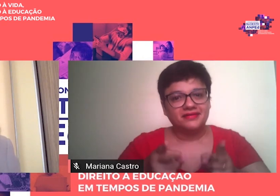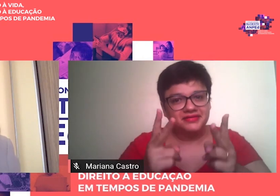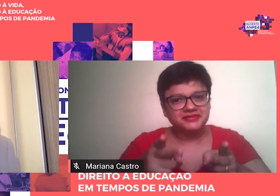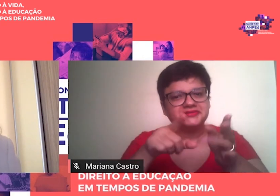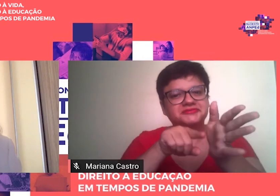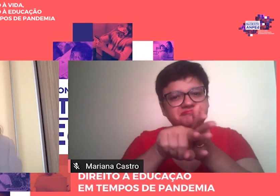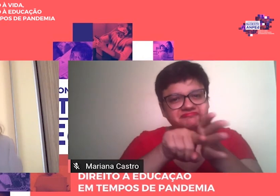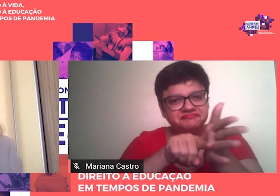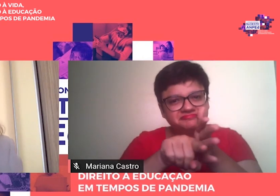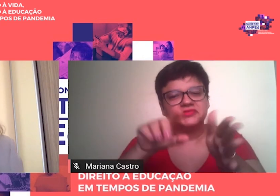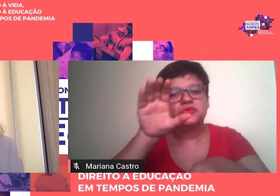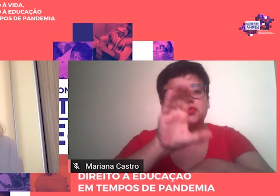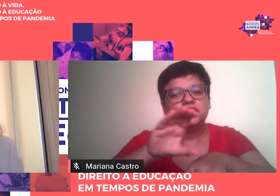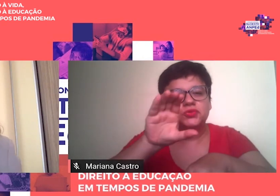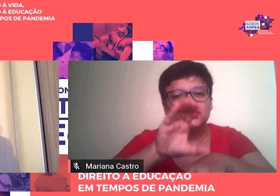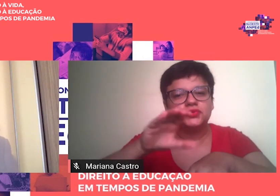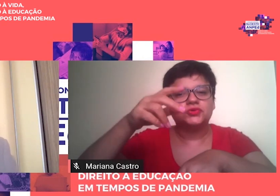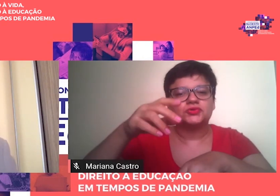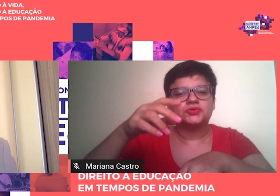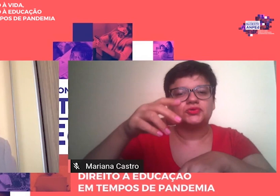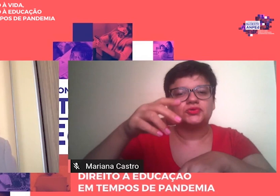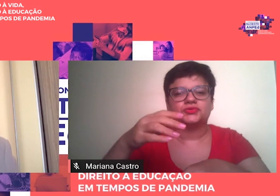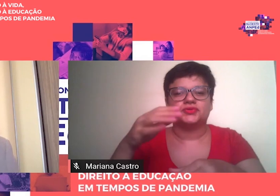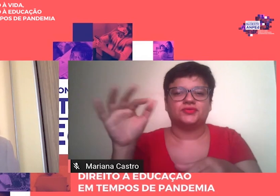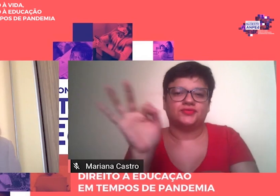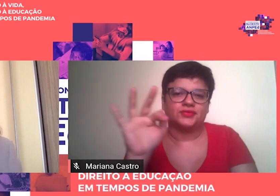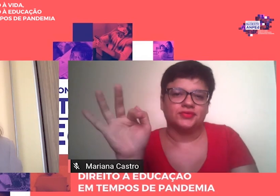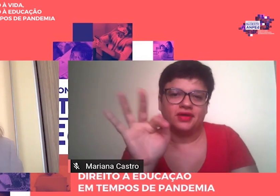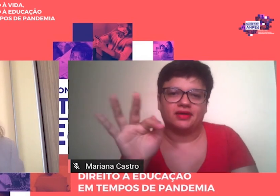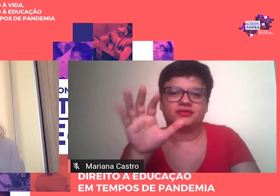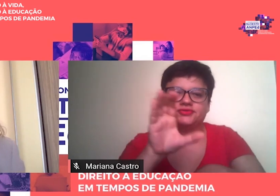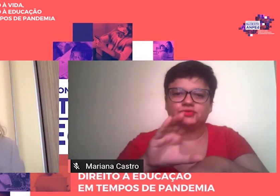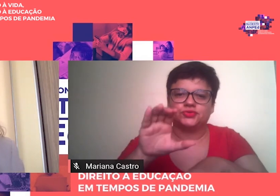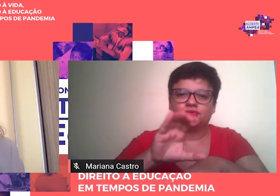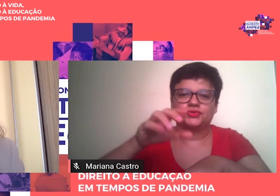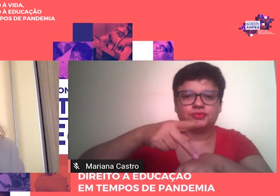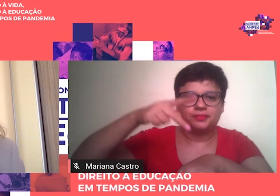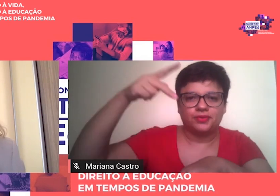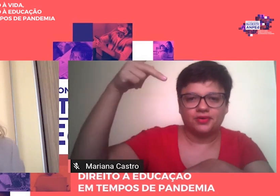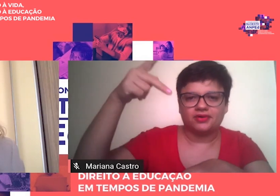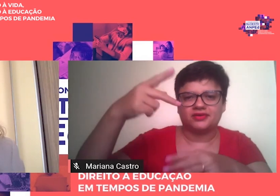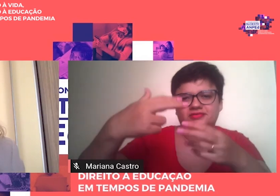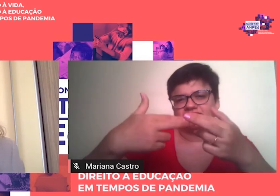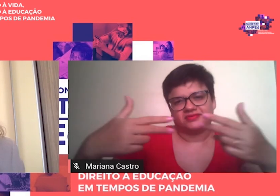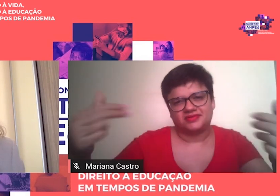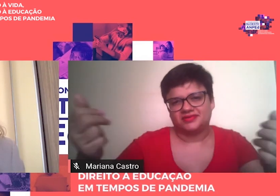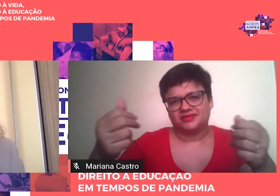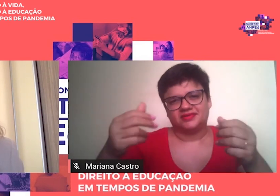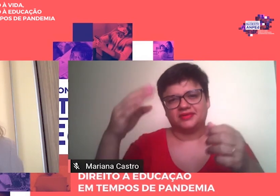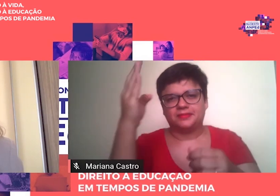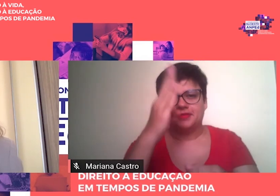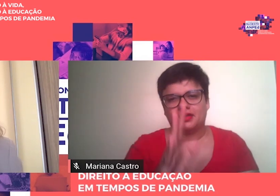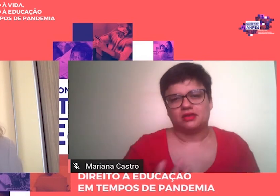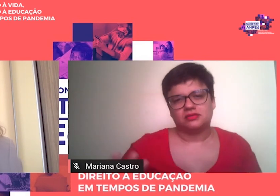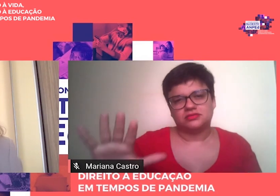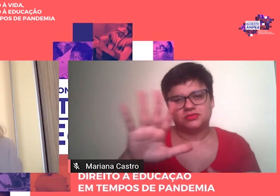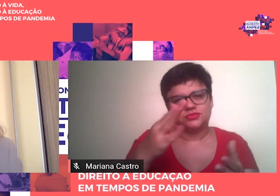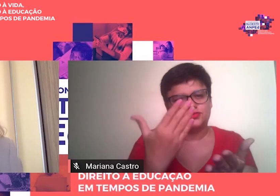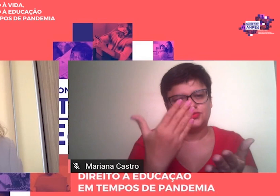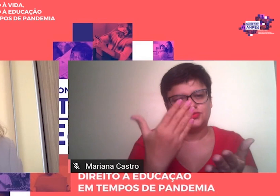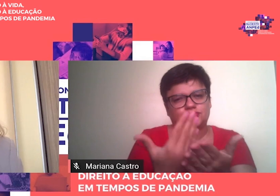cursos De graduação E nos cursos De pós-graduação Em educação Do Brasil Então